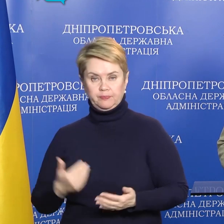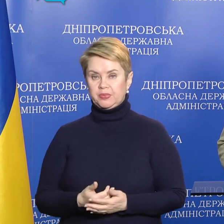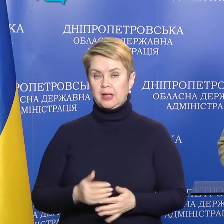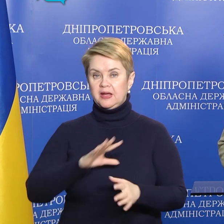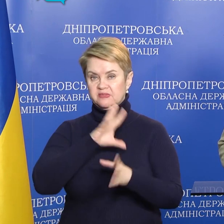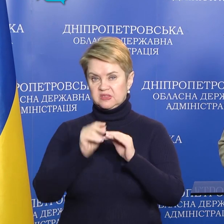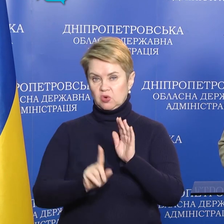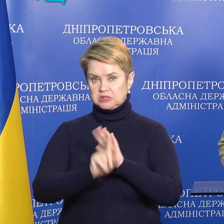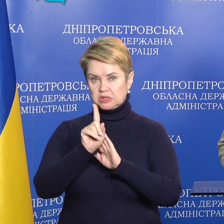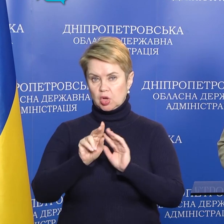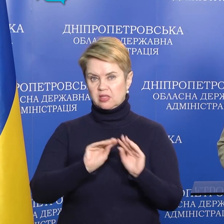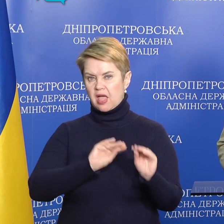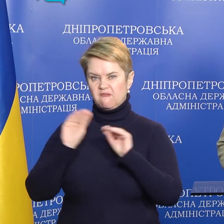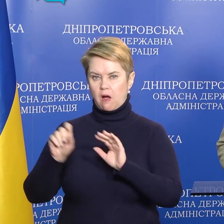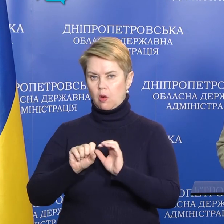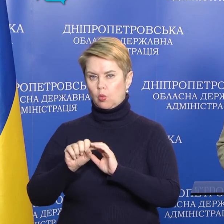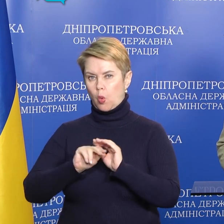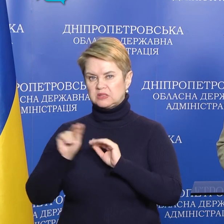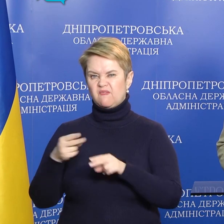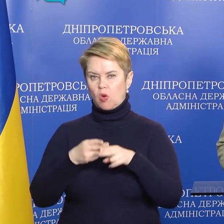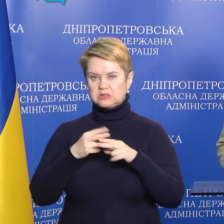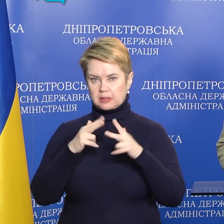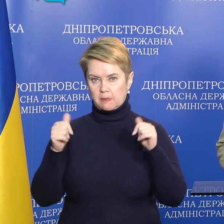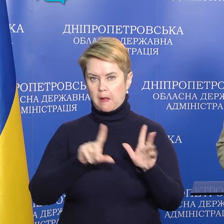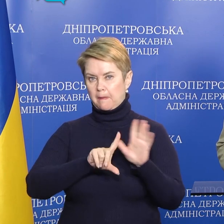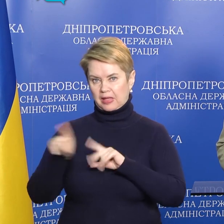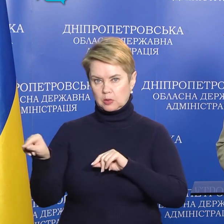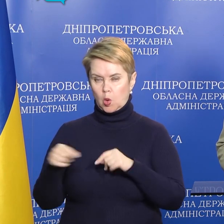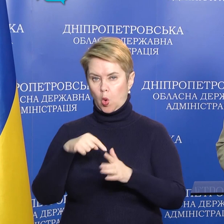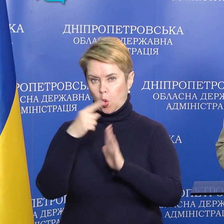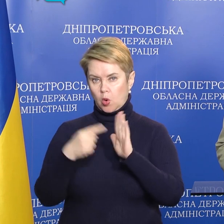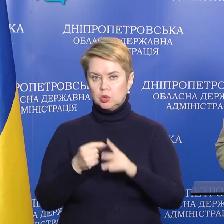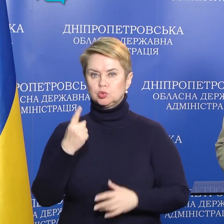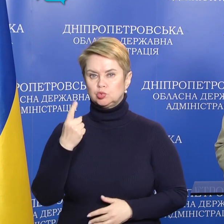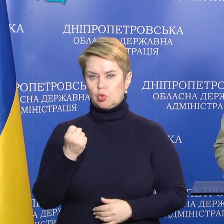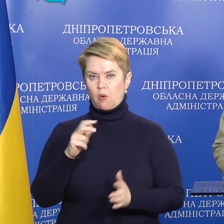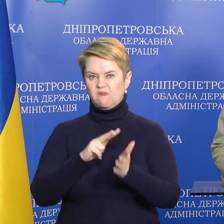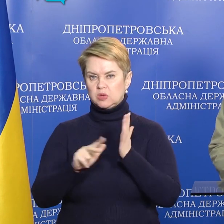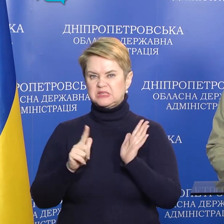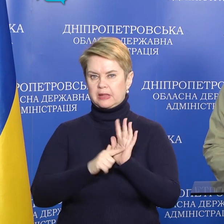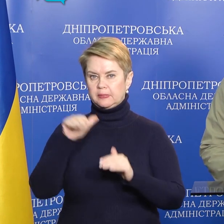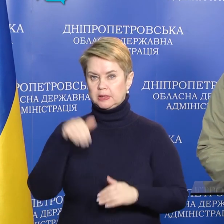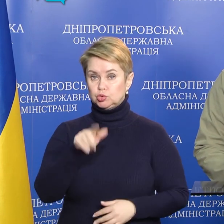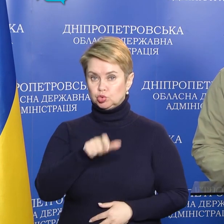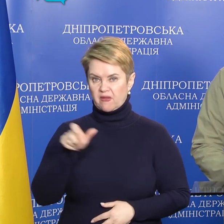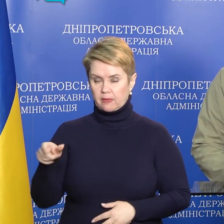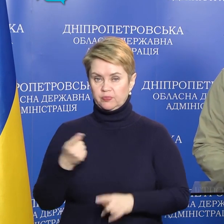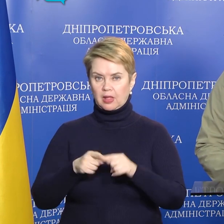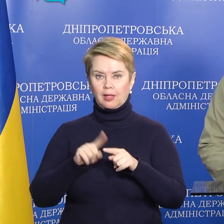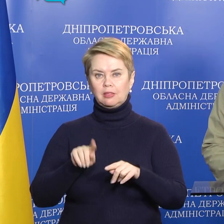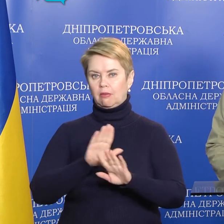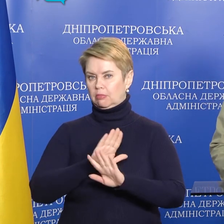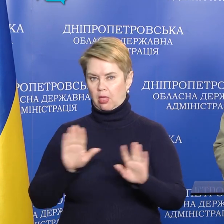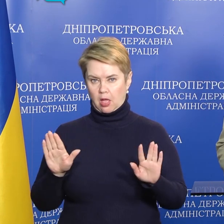Всего с начала евакуации через вокзал Дніпра покинуло місто 187 тисяч людей. Це